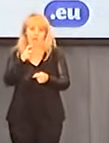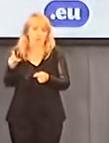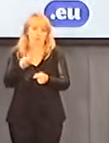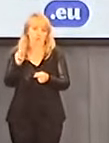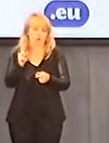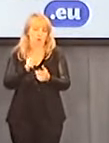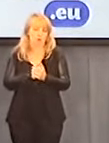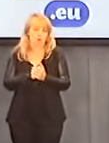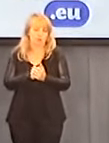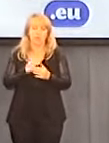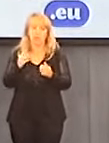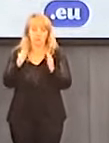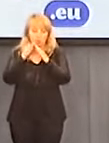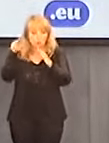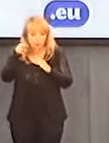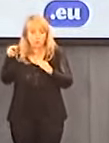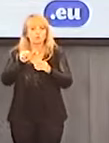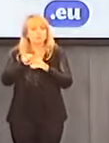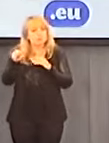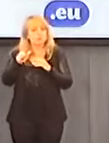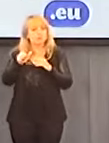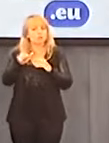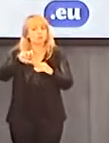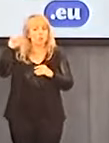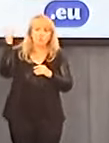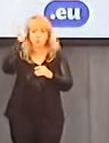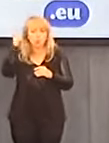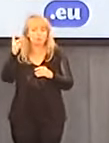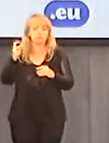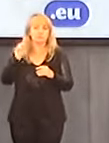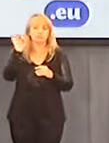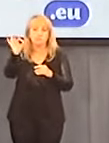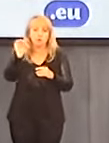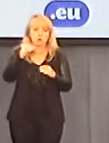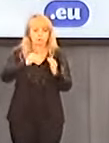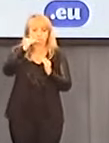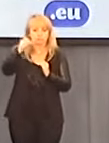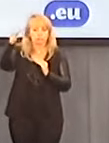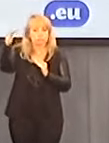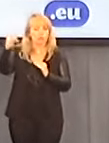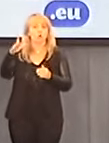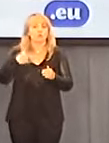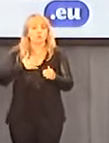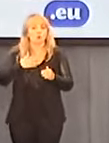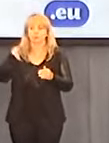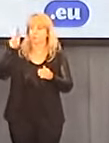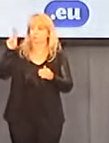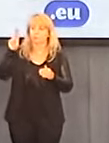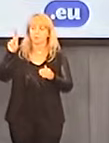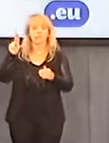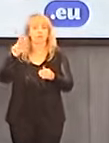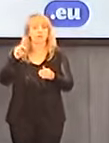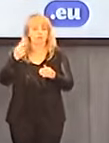instytucja kościelna jest bardzo schierarchizowana, iż duchowni ślubują bezwzględne posłuszeństwo